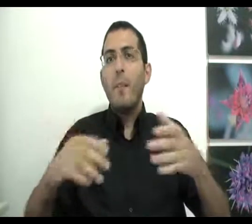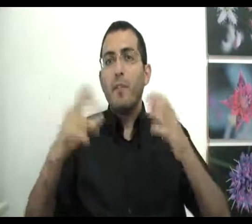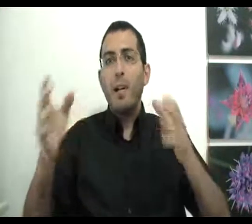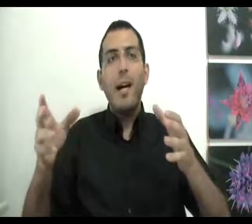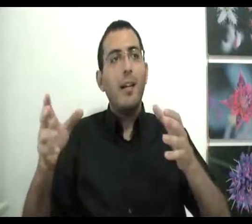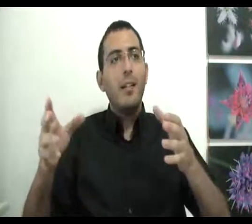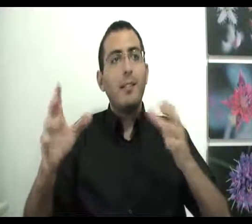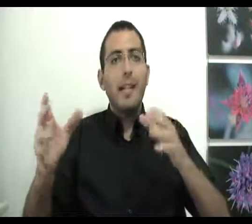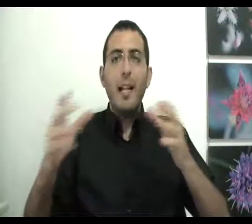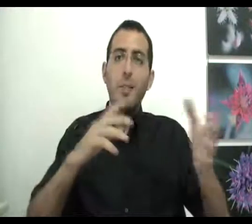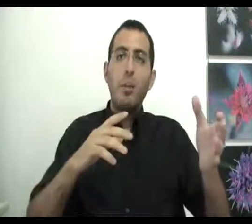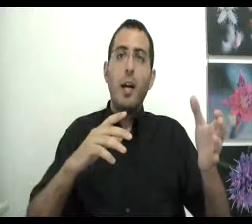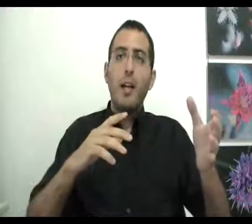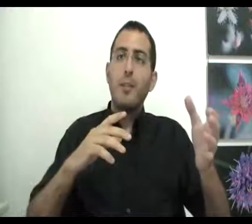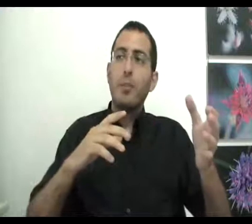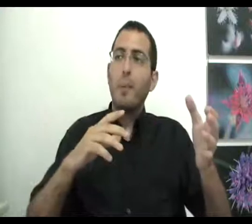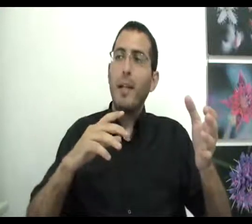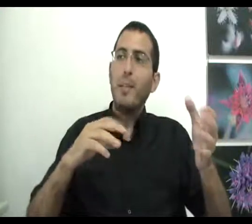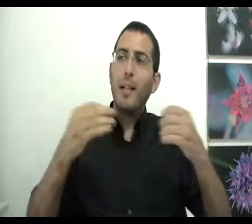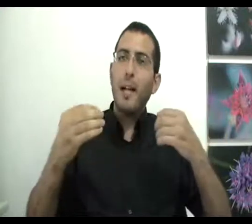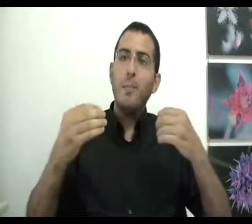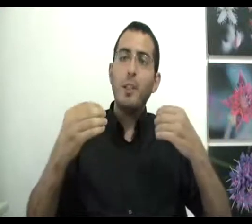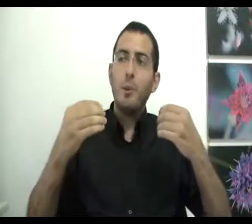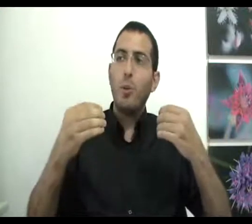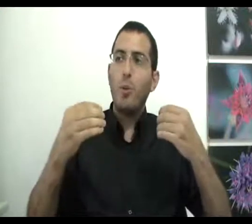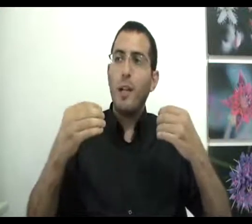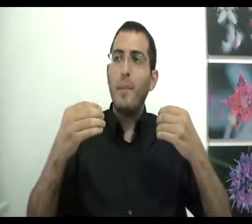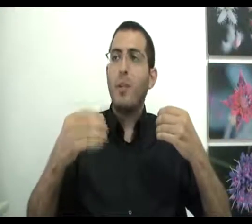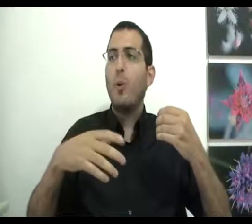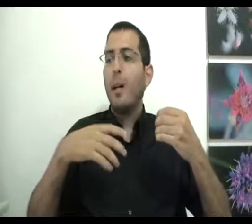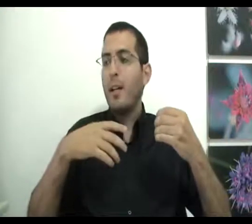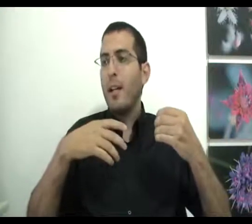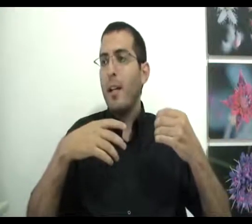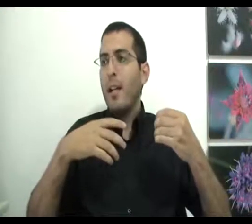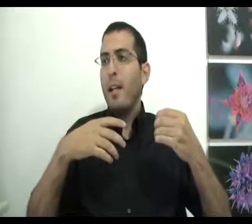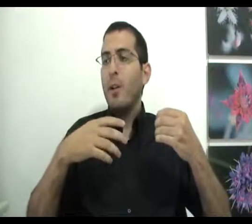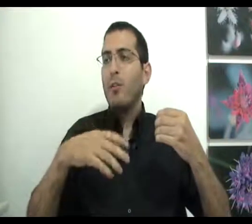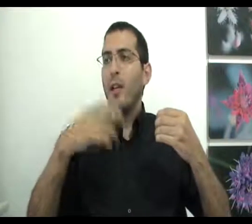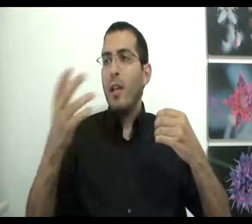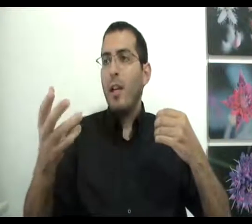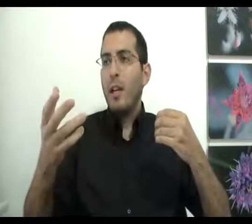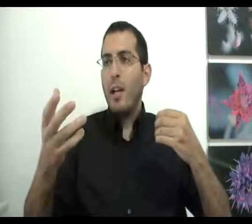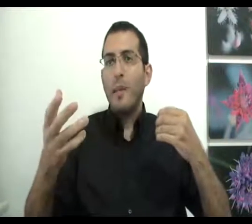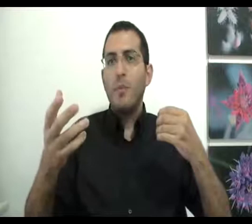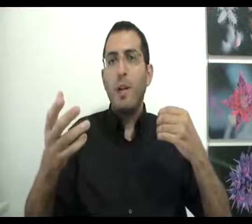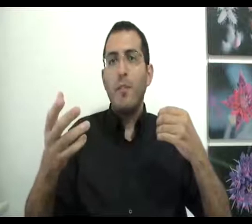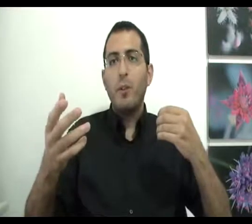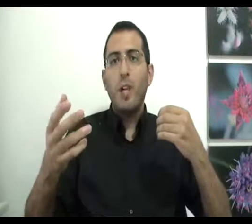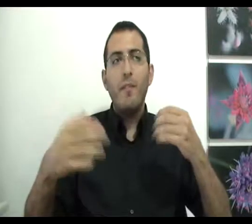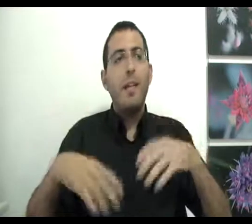והמבוגר זה ילד מודחק, זאת אומרת באדם יש בתוכו גם את הכוח להיות אדם מבוגר וגם